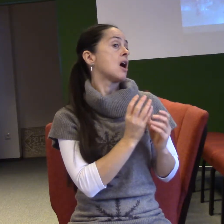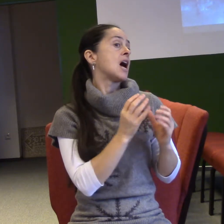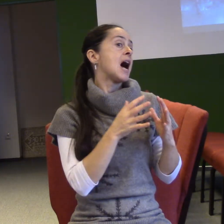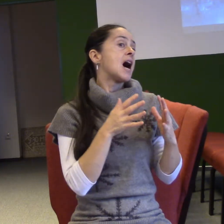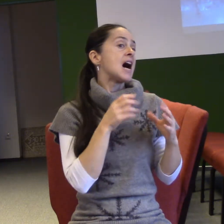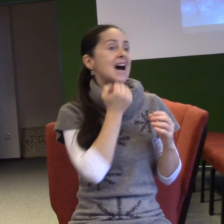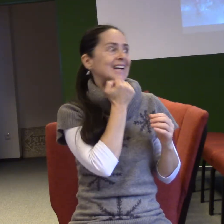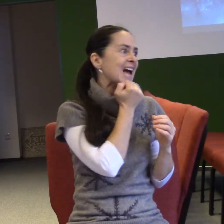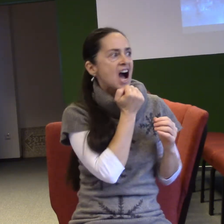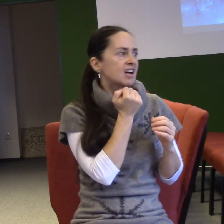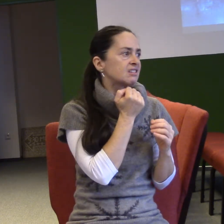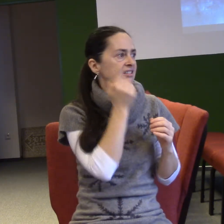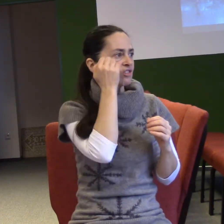Ty očekáváš, že tomuhle uvěřím?